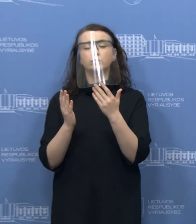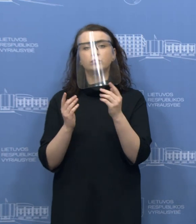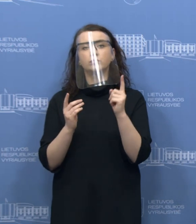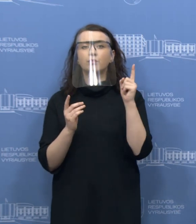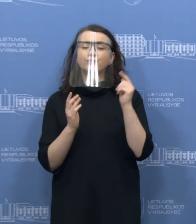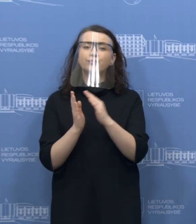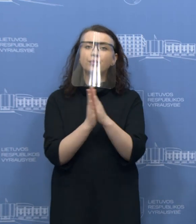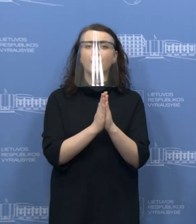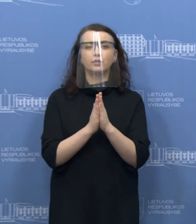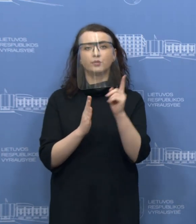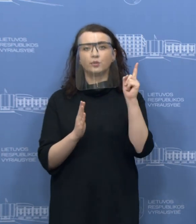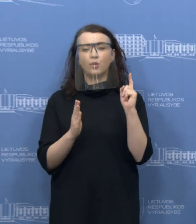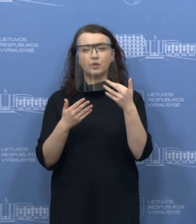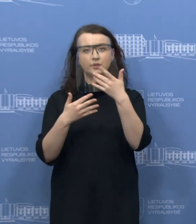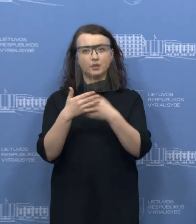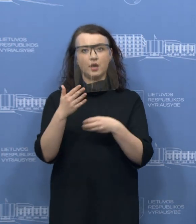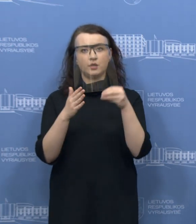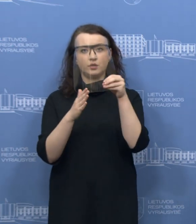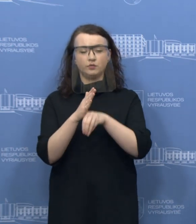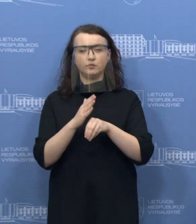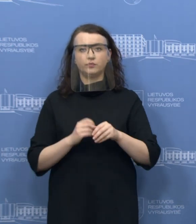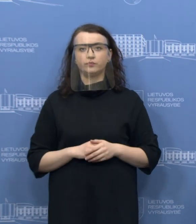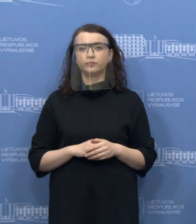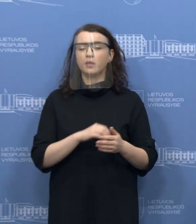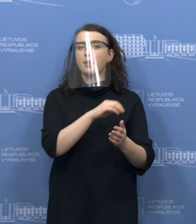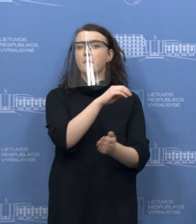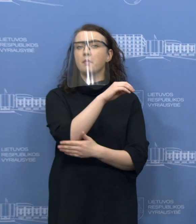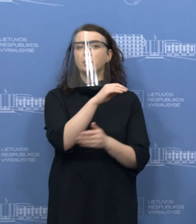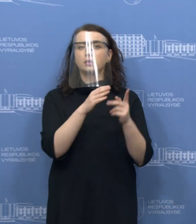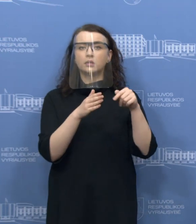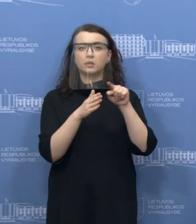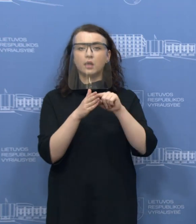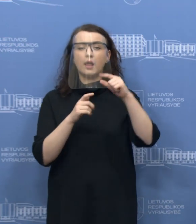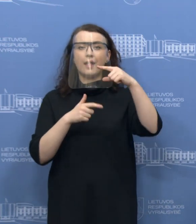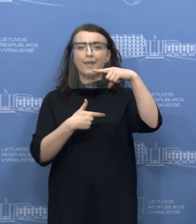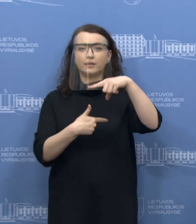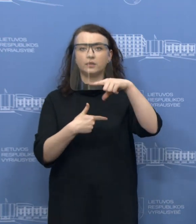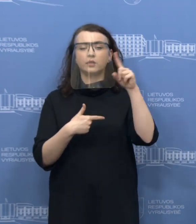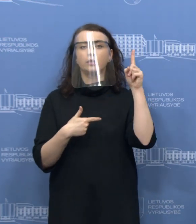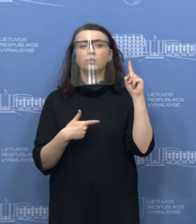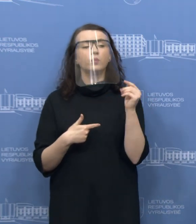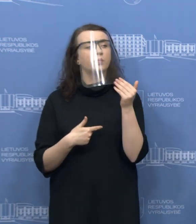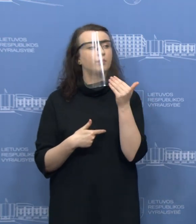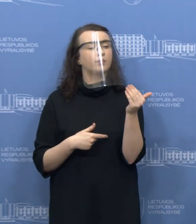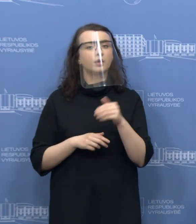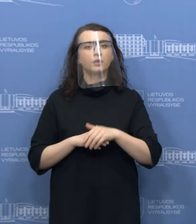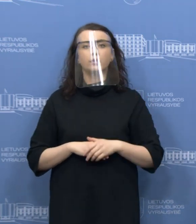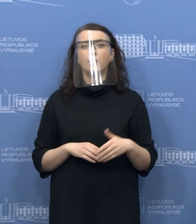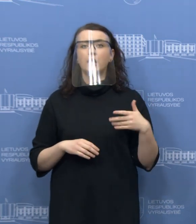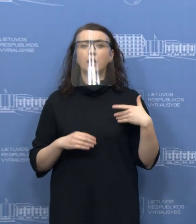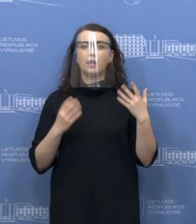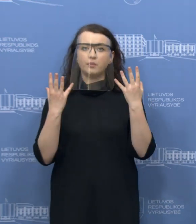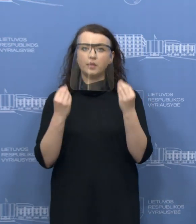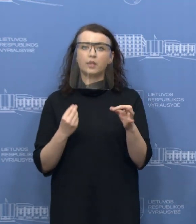į sąrašą arba taikyti mūsų siūlomą pagalbą. Ir paskutinis klausimas LRT Žygintai, prašau. Sveiki,